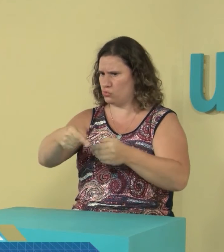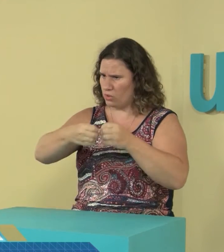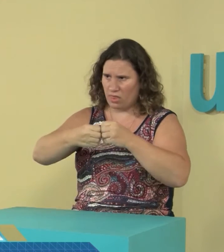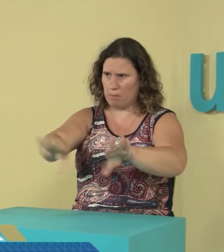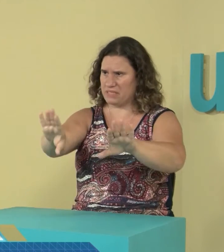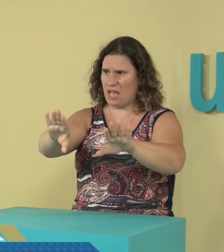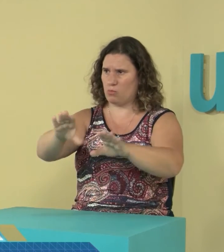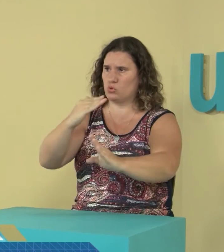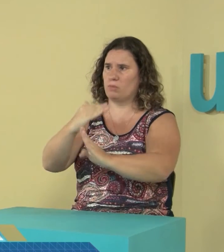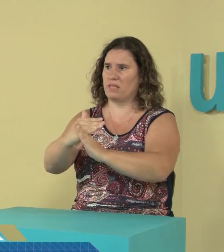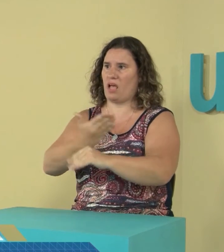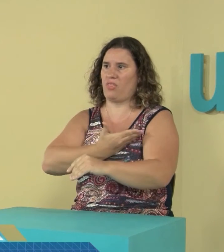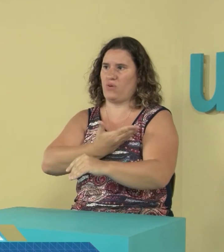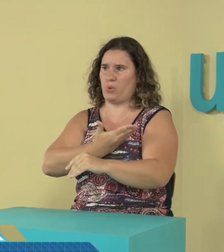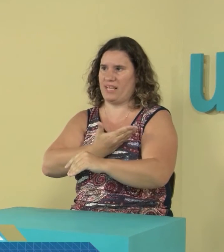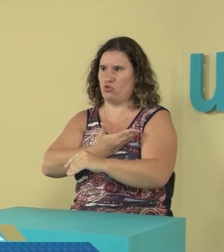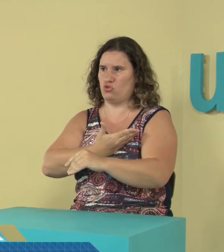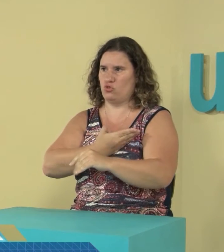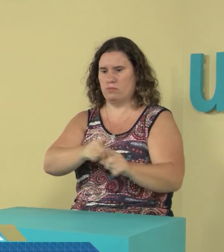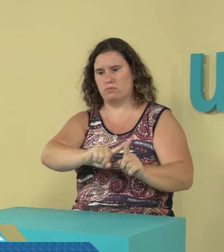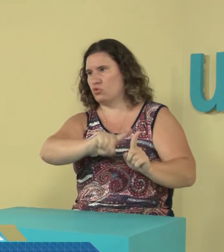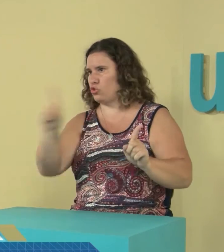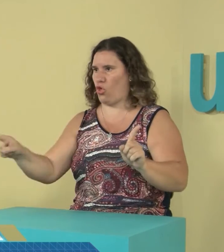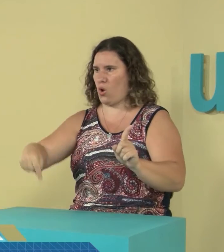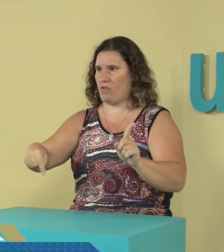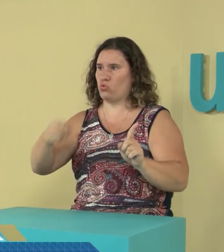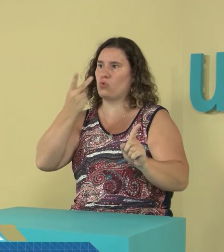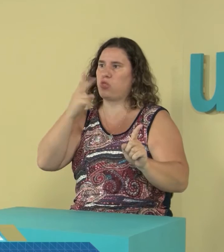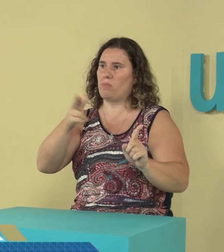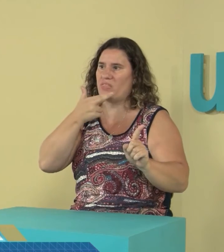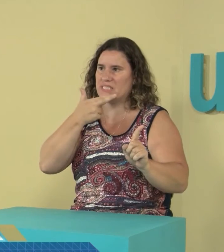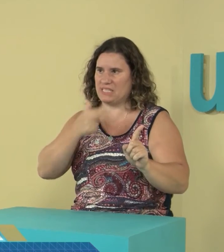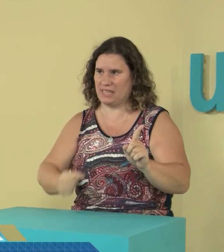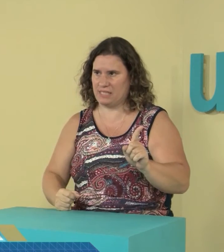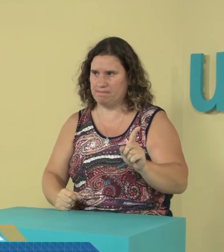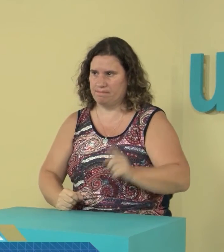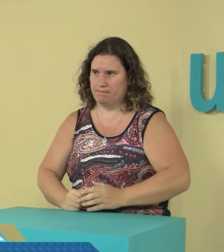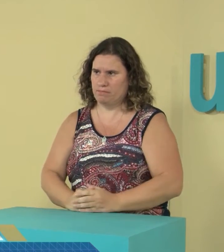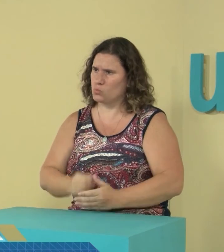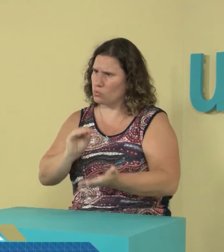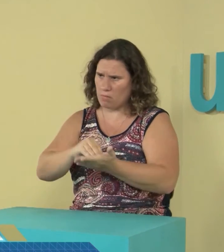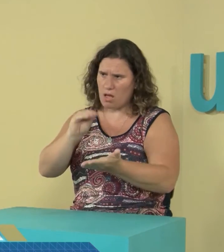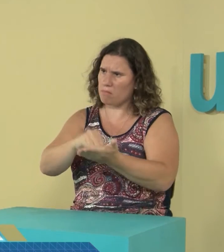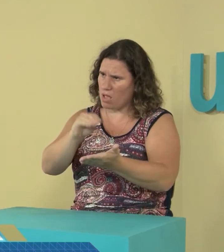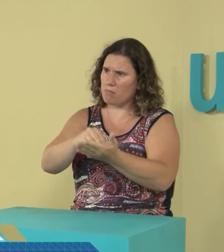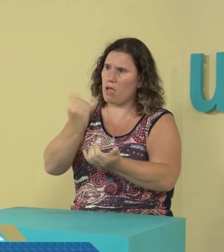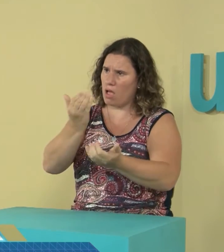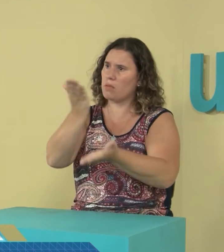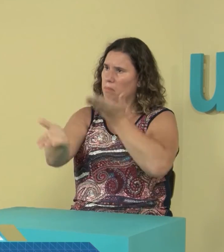hayan teatros accesibles para personas sordas. Y empezamos a mitad de febrero con toda esta movilización. Nosotros sí